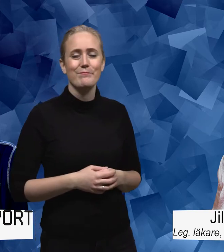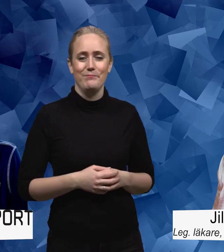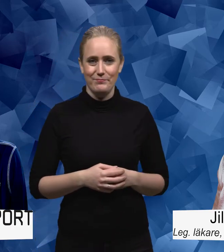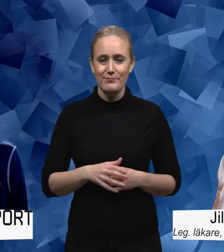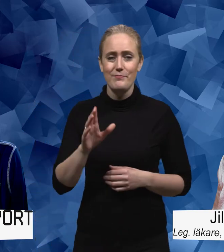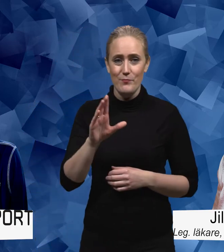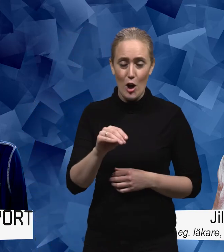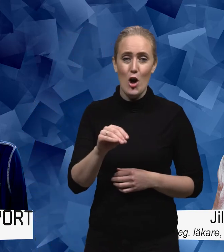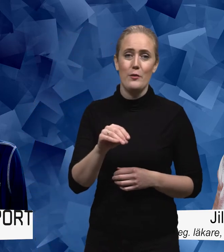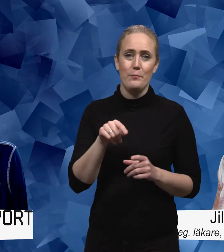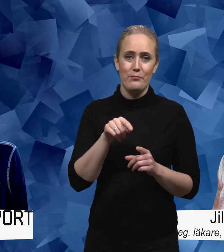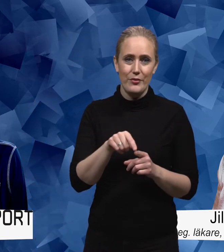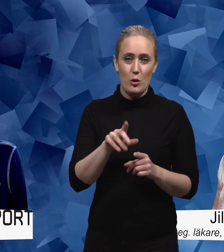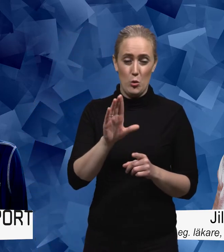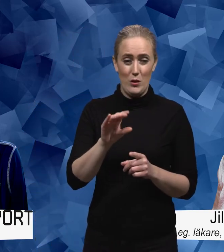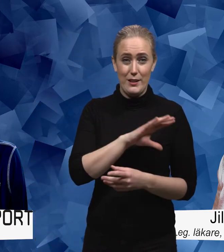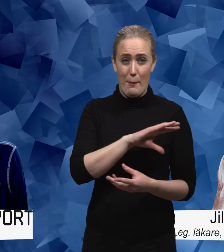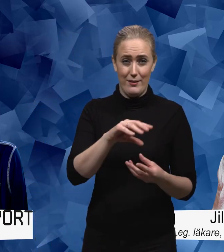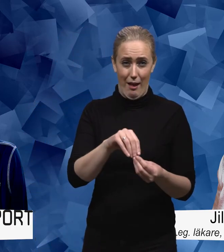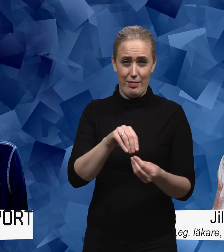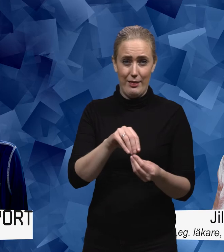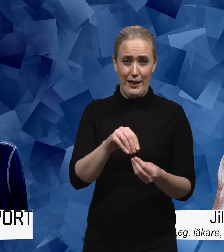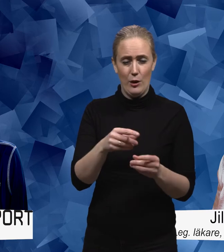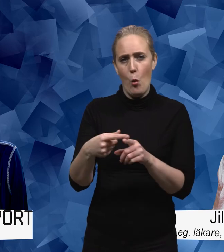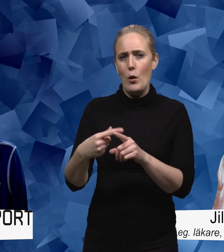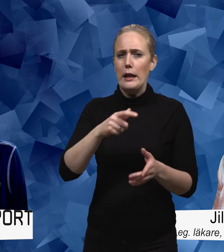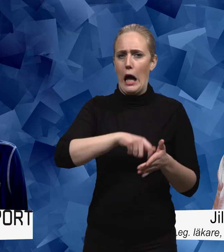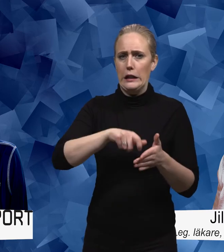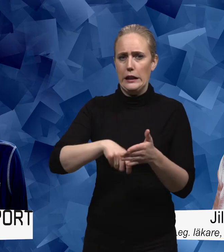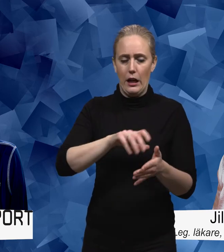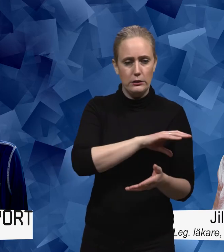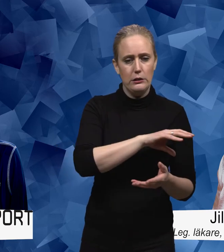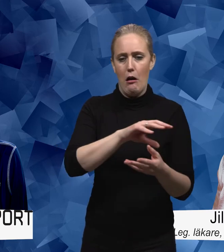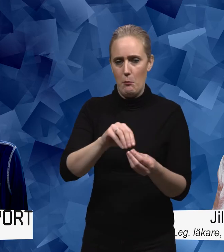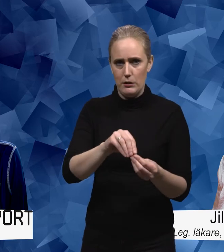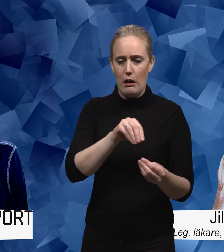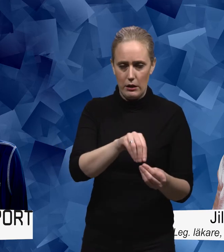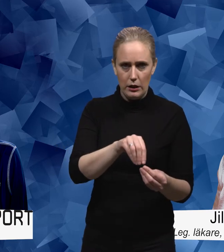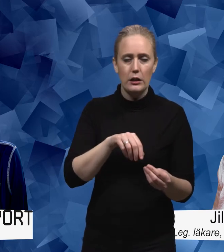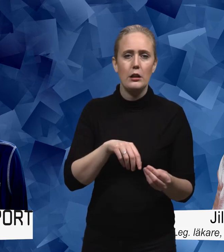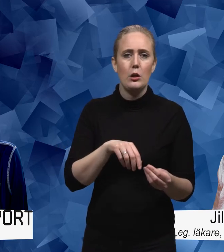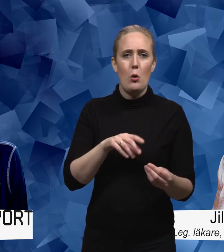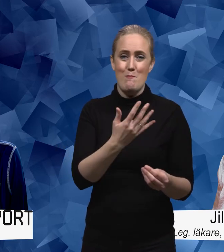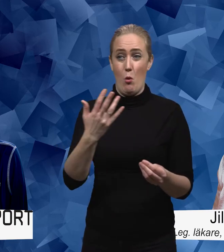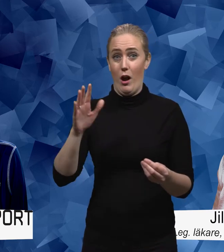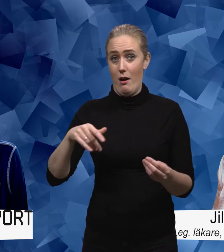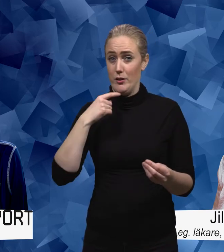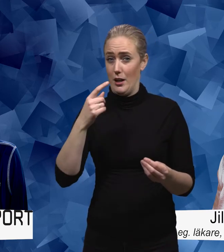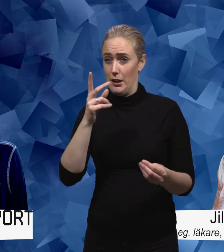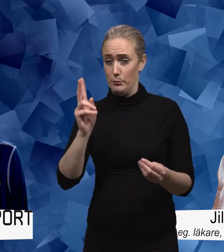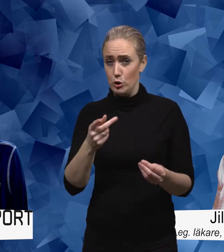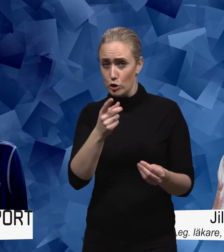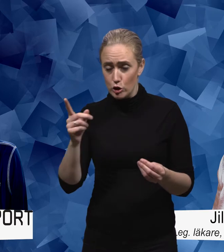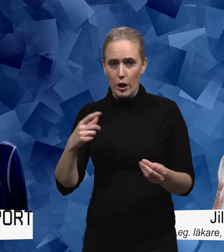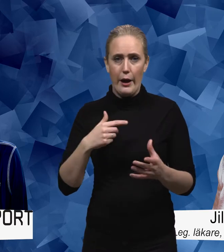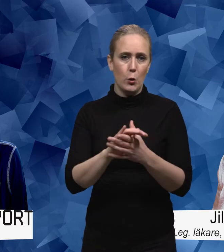säger jag att jag hittar den här sammanställningen av olika artiklar. Och sen är det många också som har uttalat sig nu.